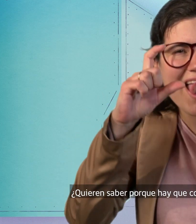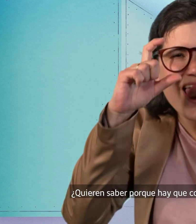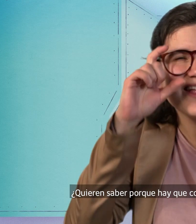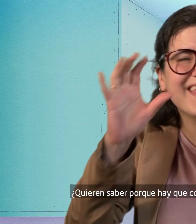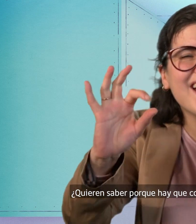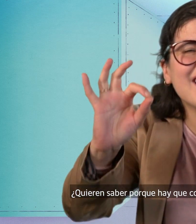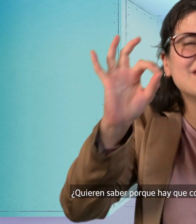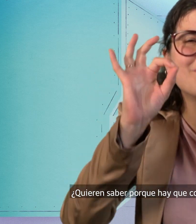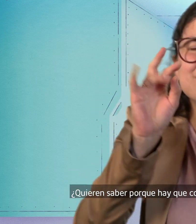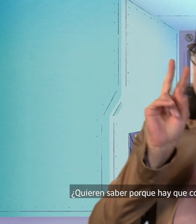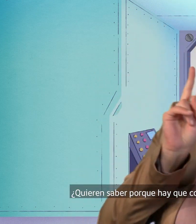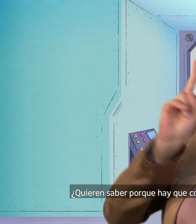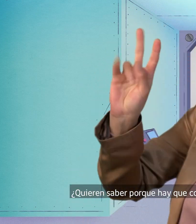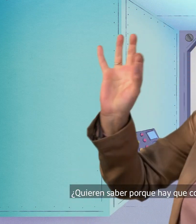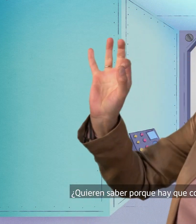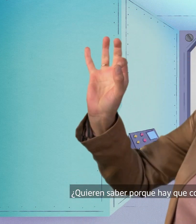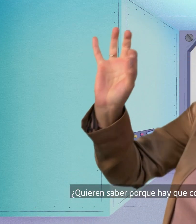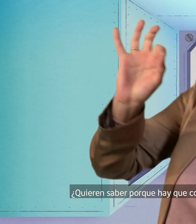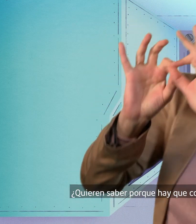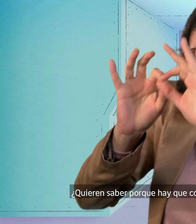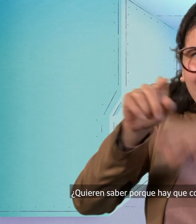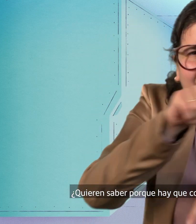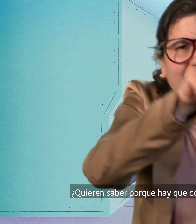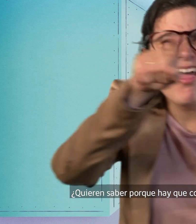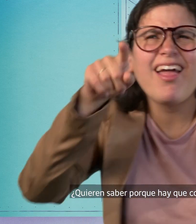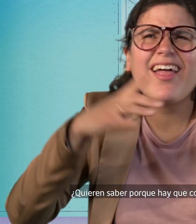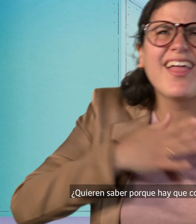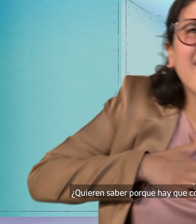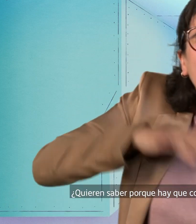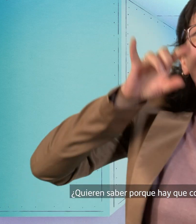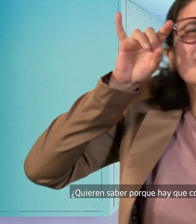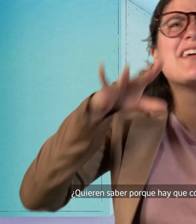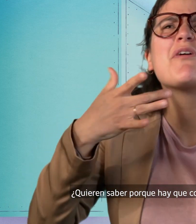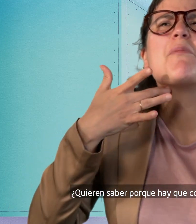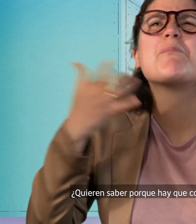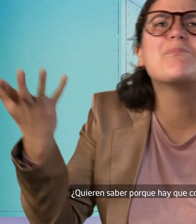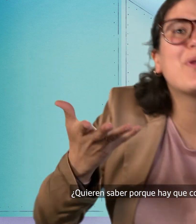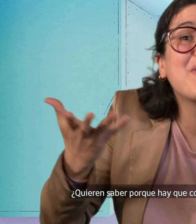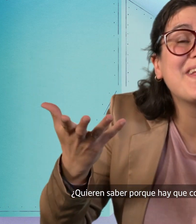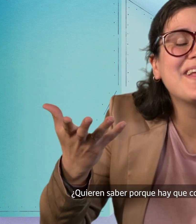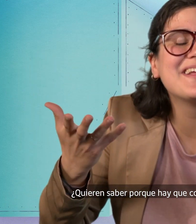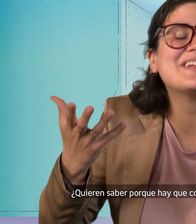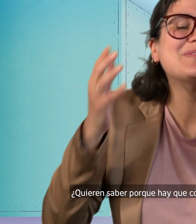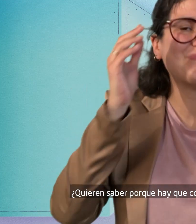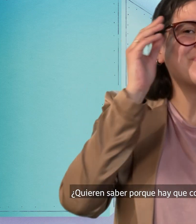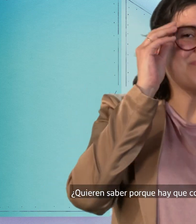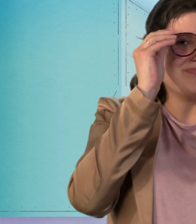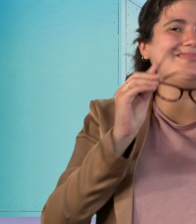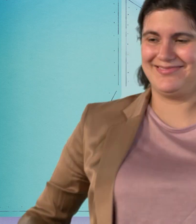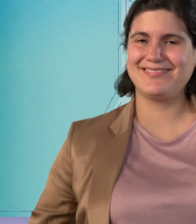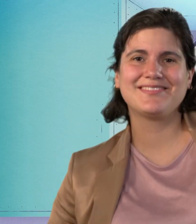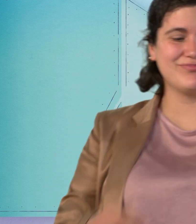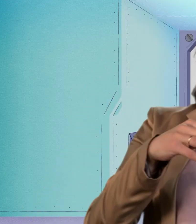¿Quieren saber por qué hay que colocarse lentes especiales para ver el eclipse?